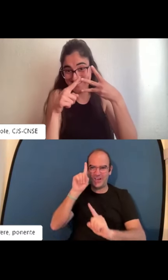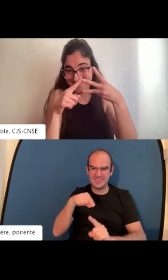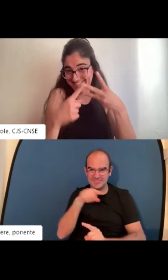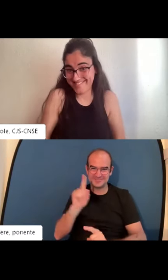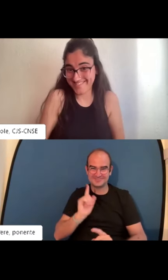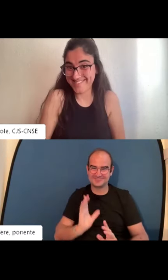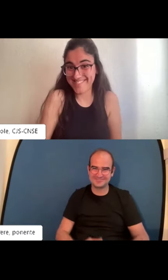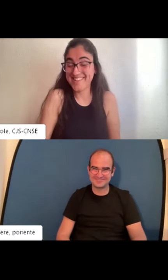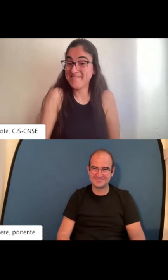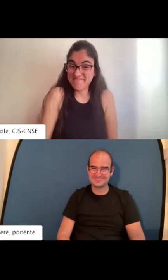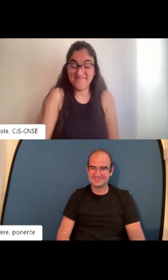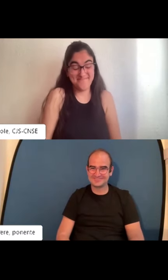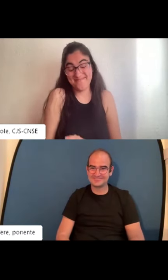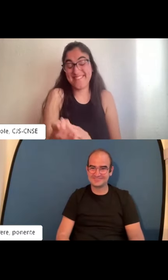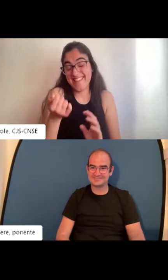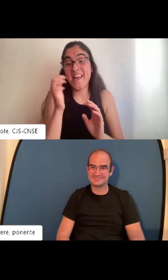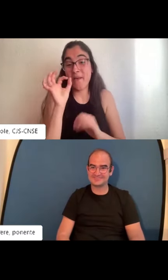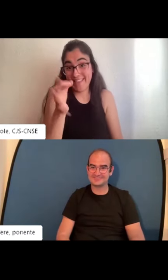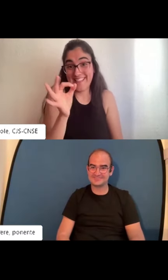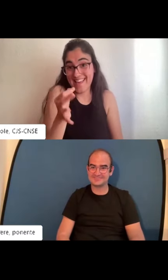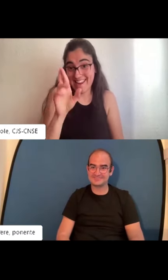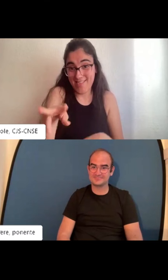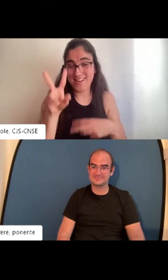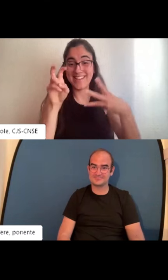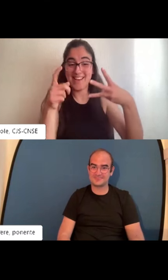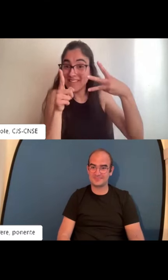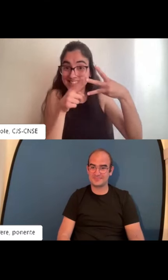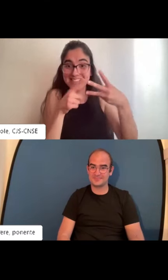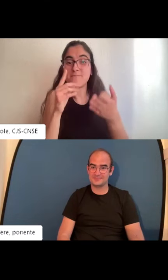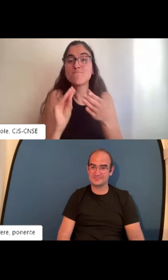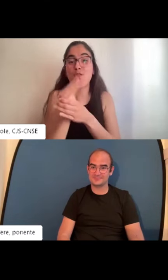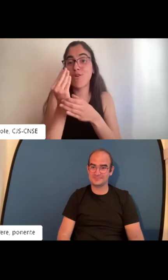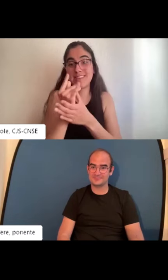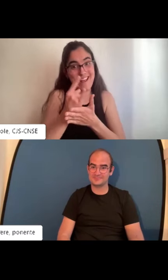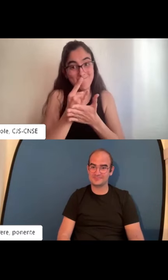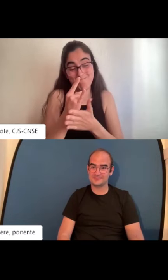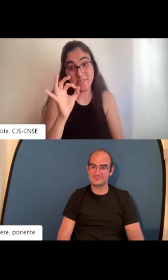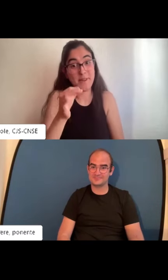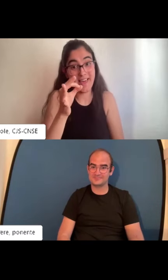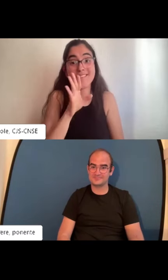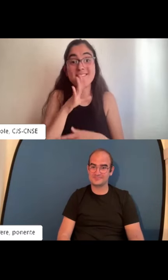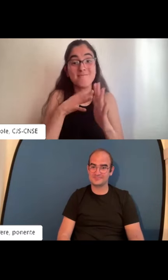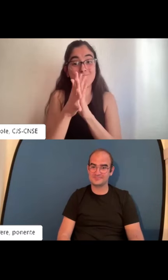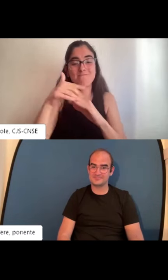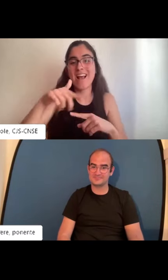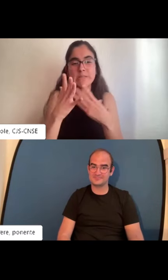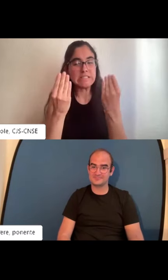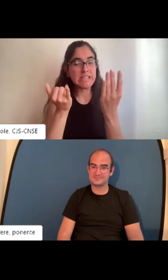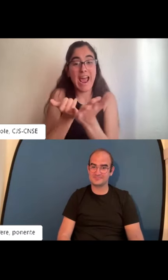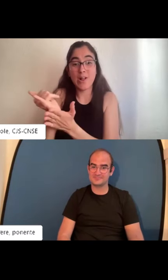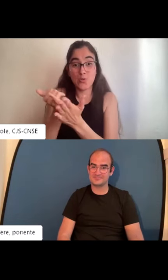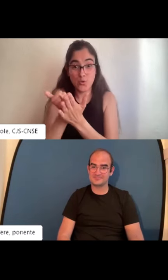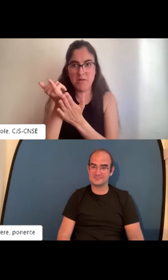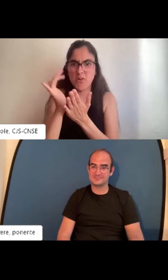demandado en Castilla-La Mancha. Fíjate, no sé, ¿qué te parece? El segundo te lo había dicho, es verdad. En la